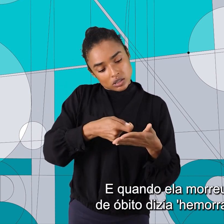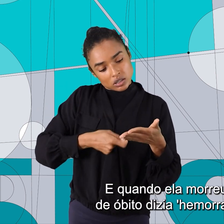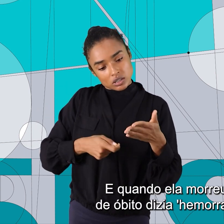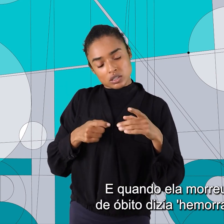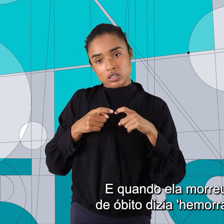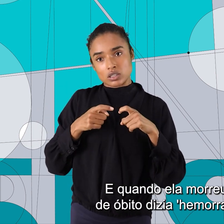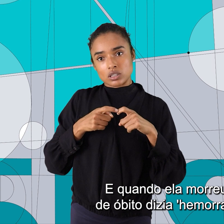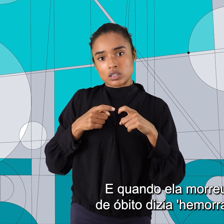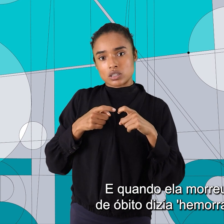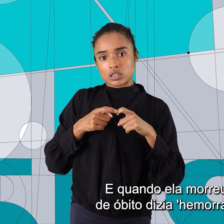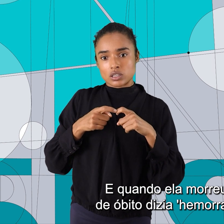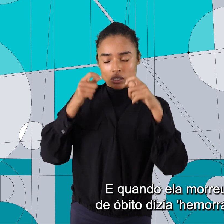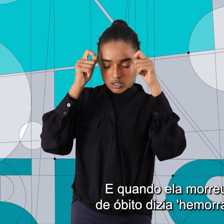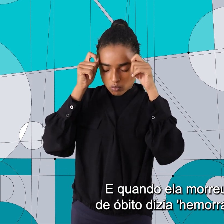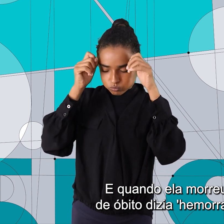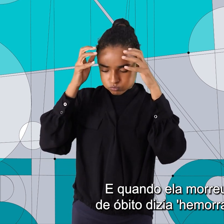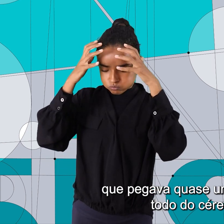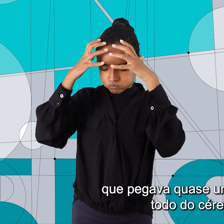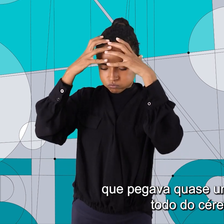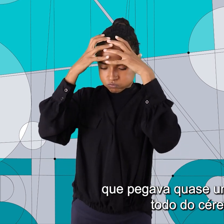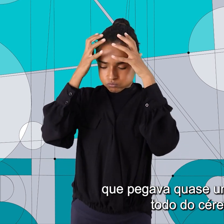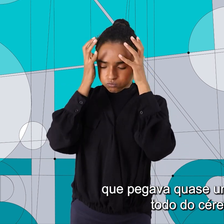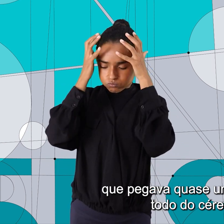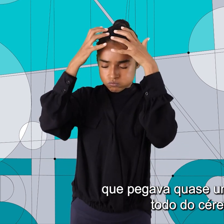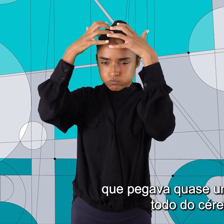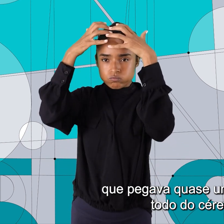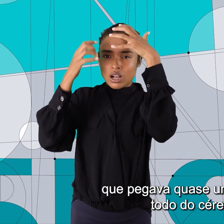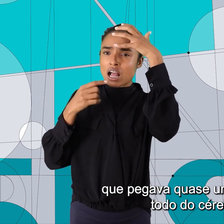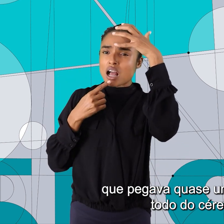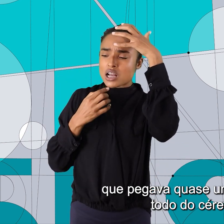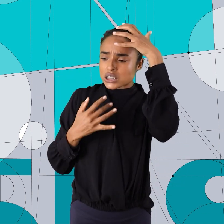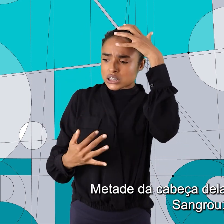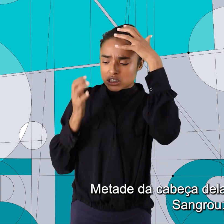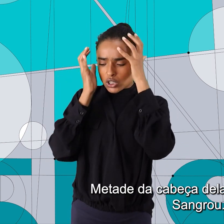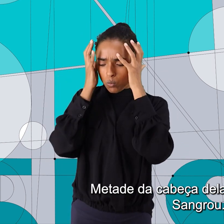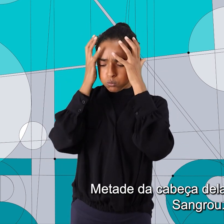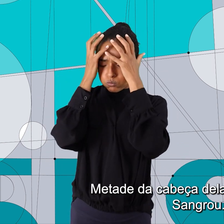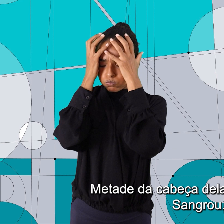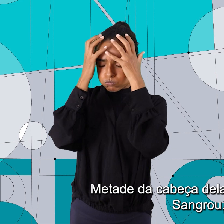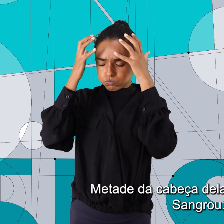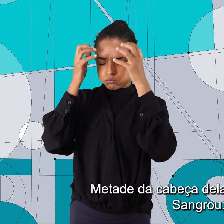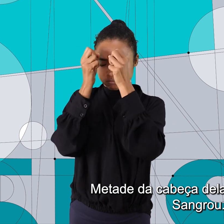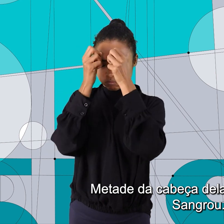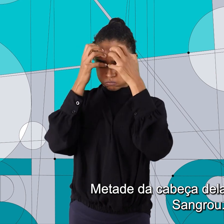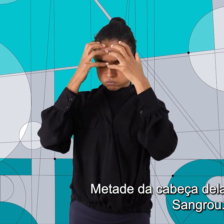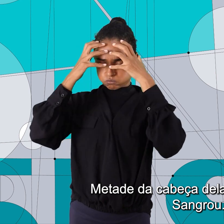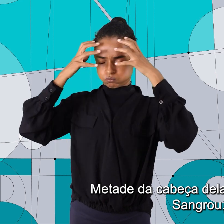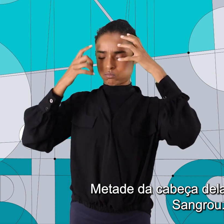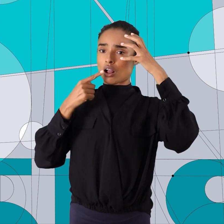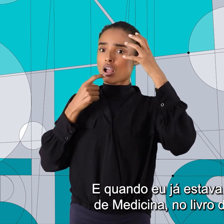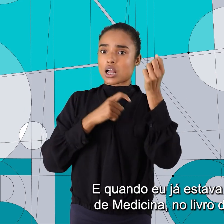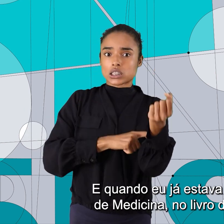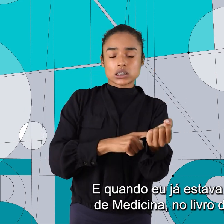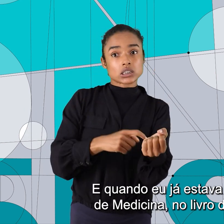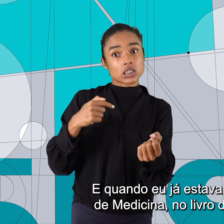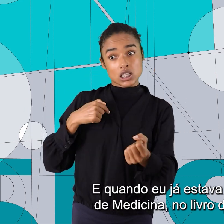atestado de óbito dizia hemorragia subdural que pegava quase o hemisfério todo do cérebro. A metade da cabeça dela sangrou, né? Sangrou.